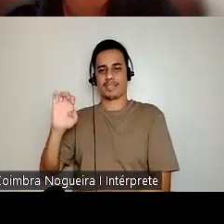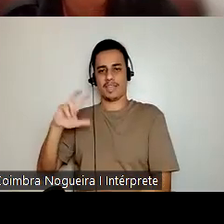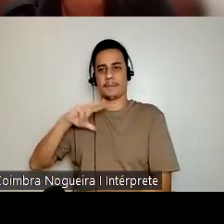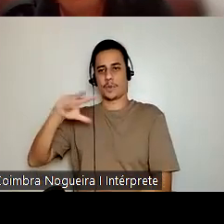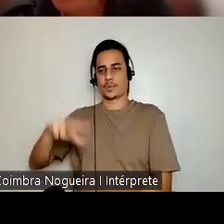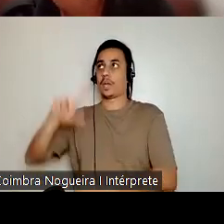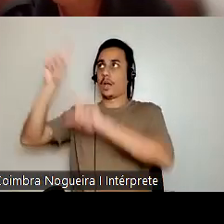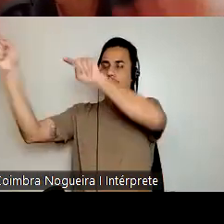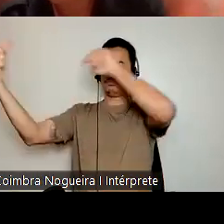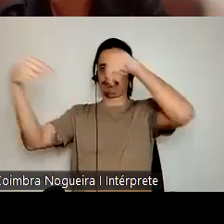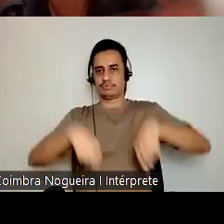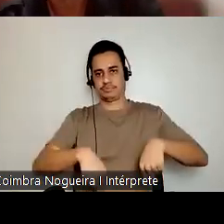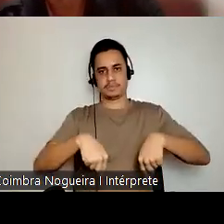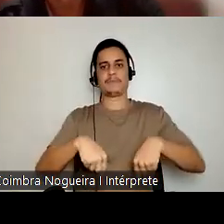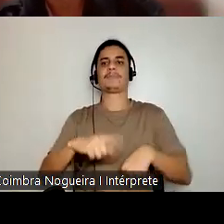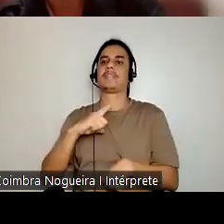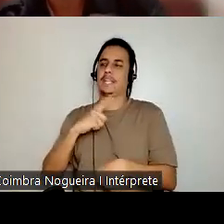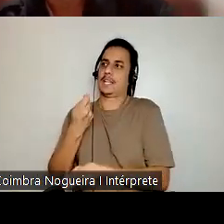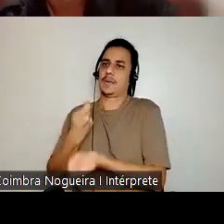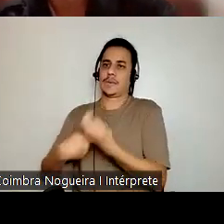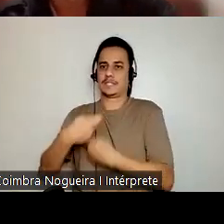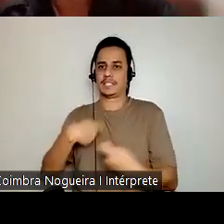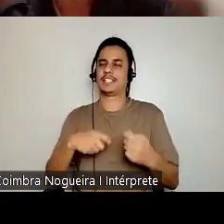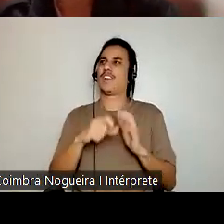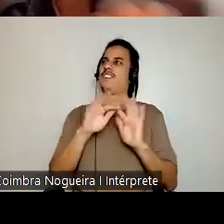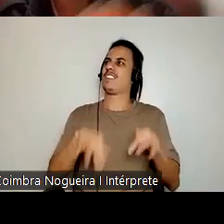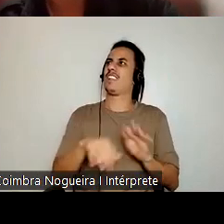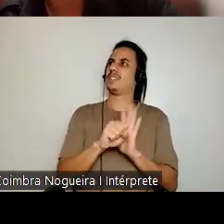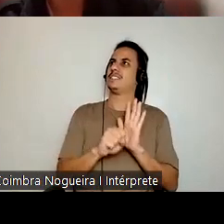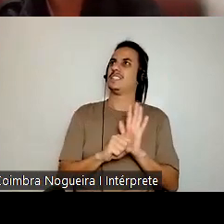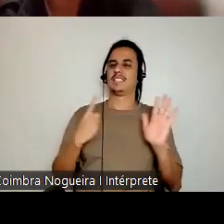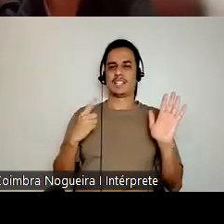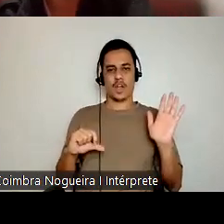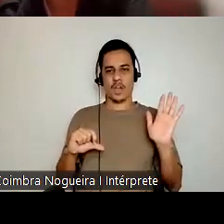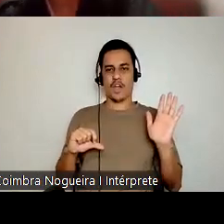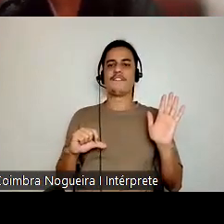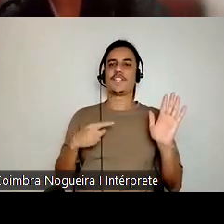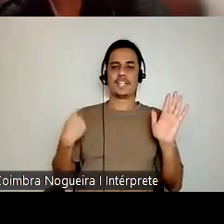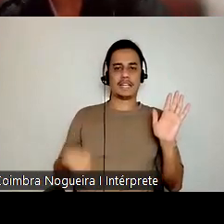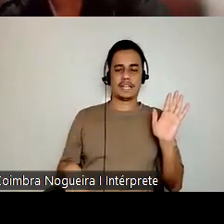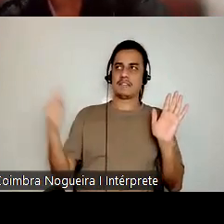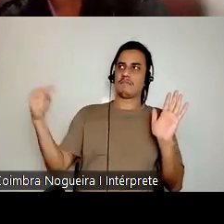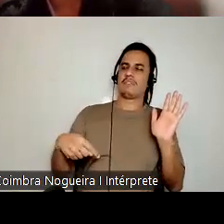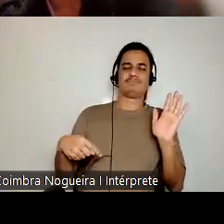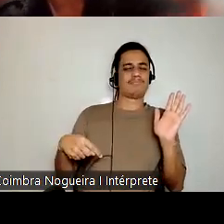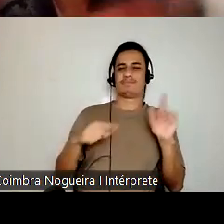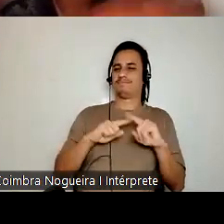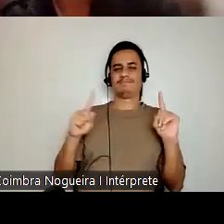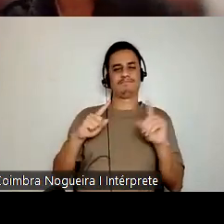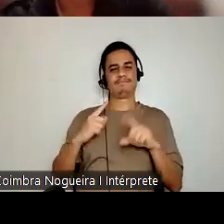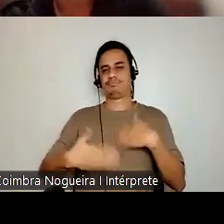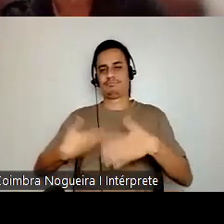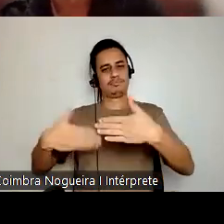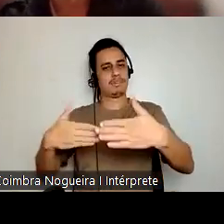mas aí tem essa negociação no final do século XIX de imigração chinesa, não dá certo por questões